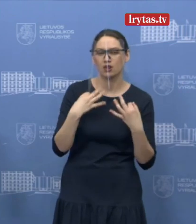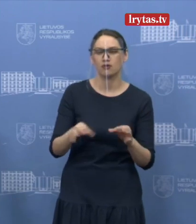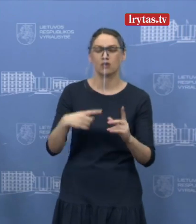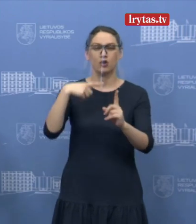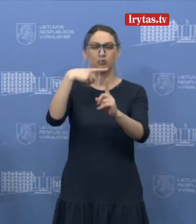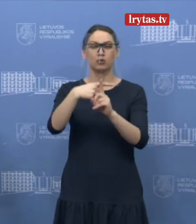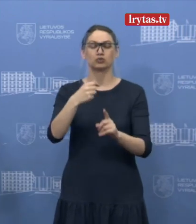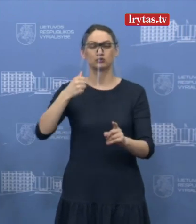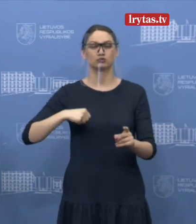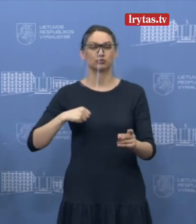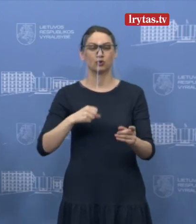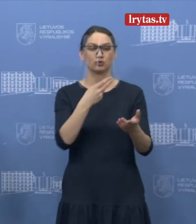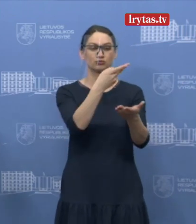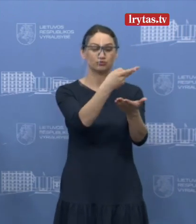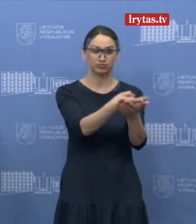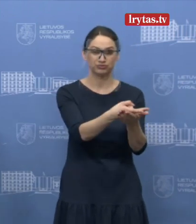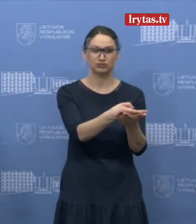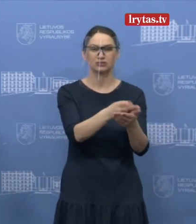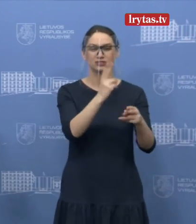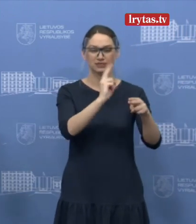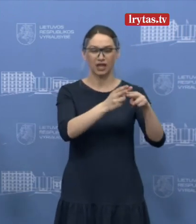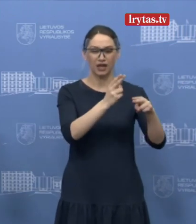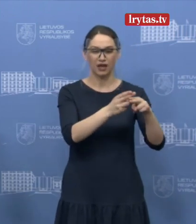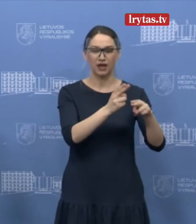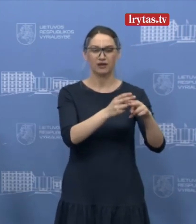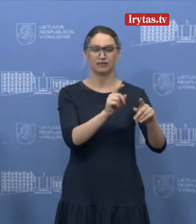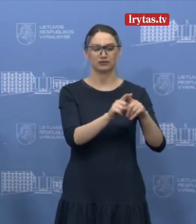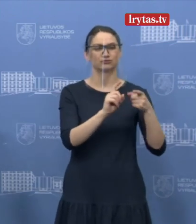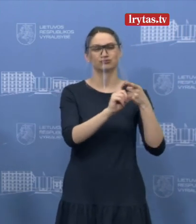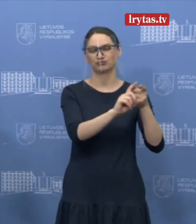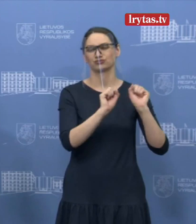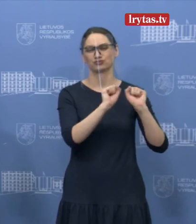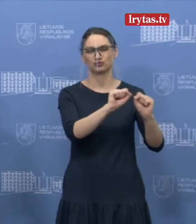jeigu su juo yra dirbs gydytojas nuo bet kokio užkrato.